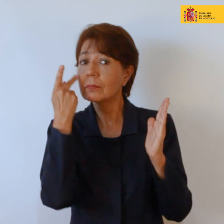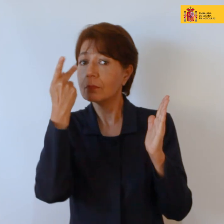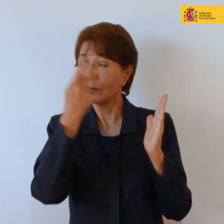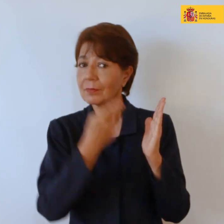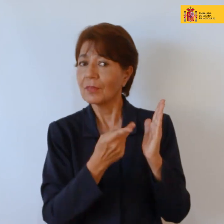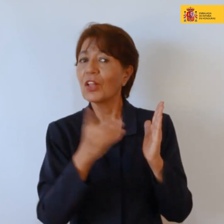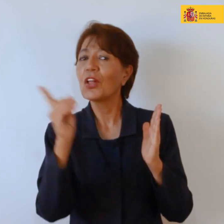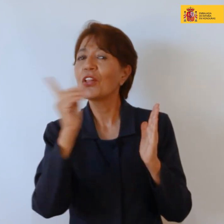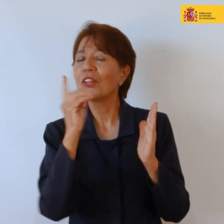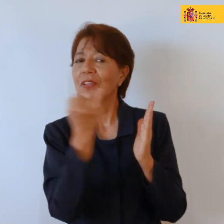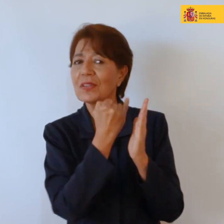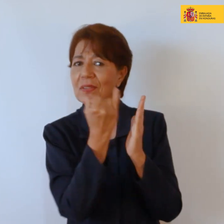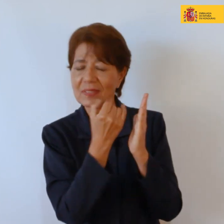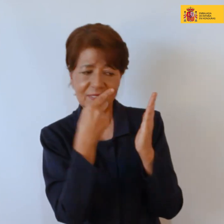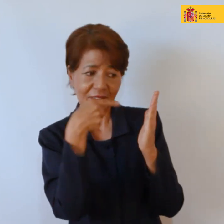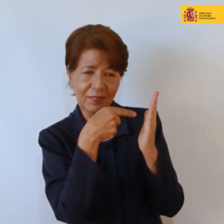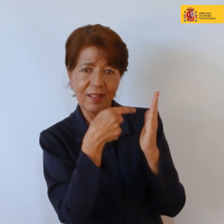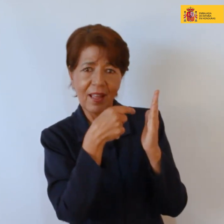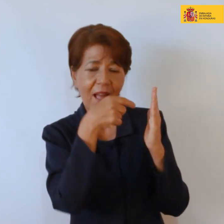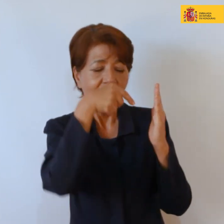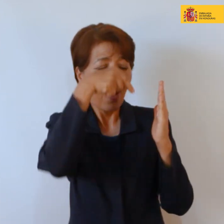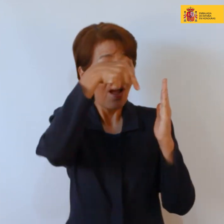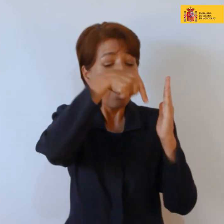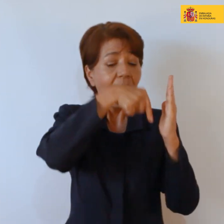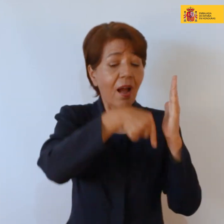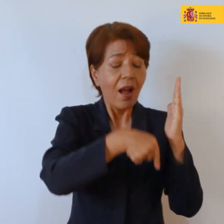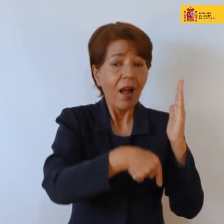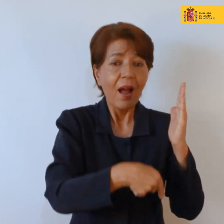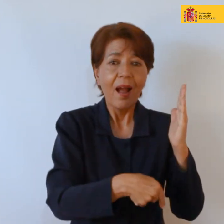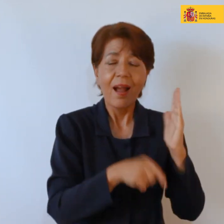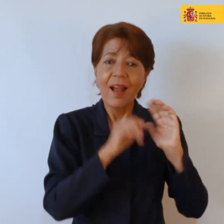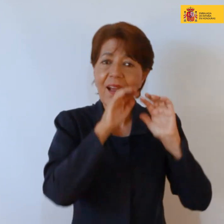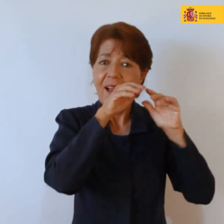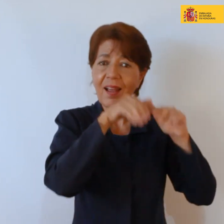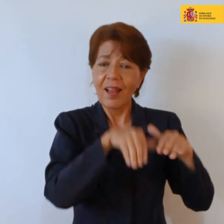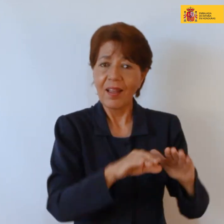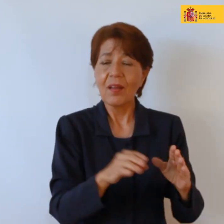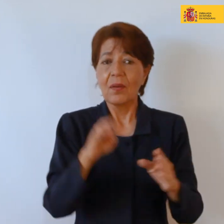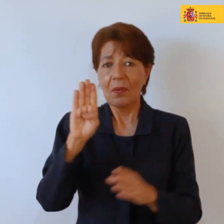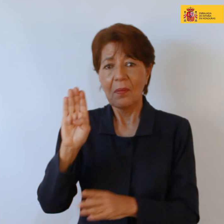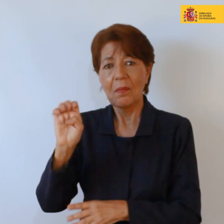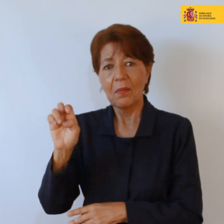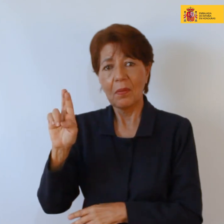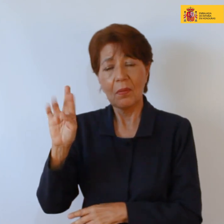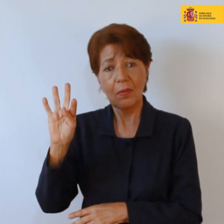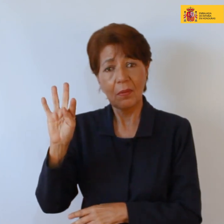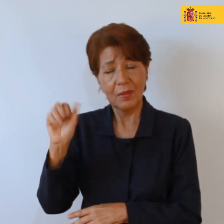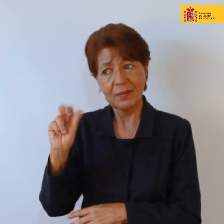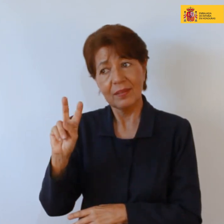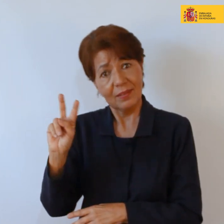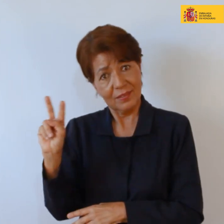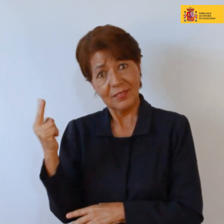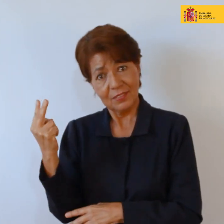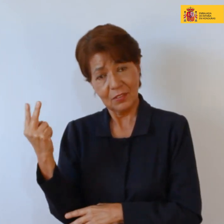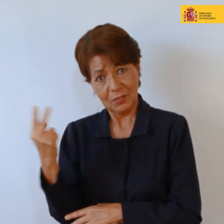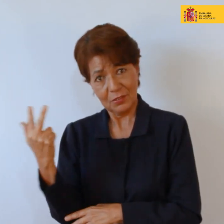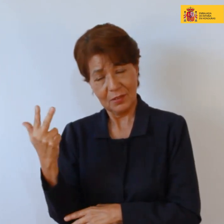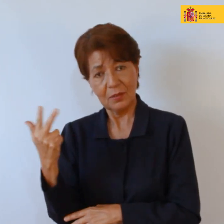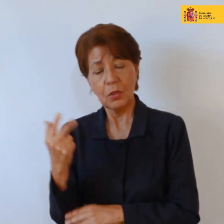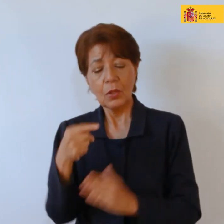bajo el agua es una escena donde todas las figuras tanto la de Berta como el resto de las figuras están